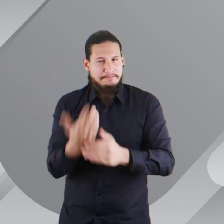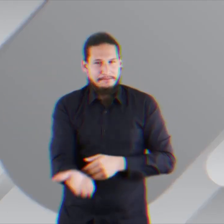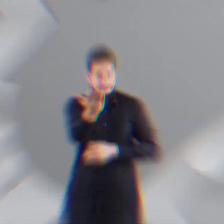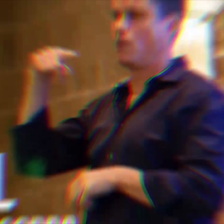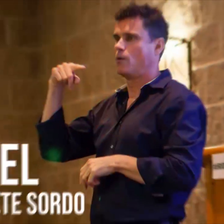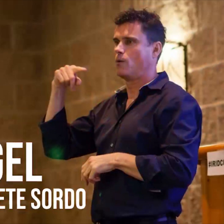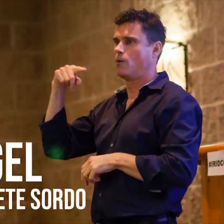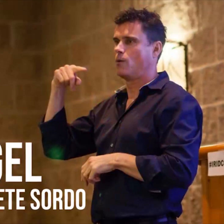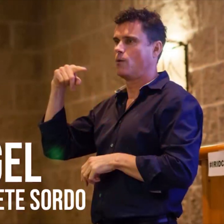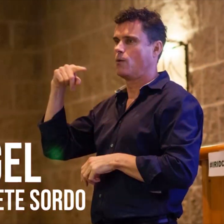Nigel Howard.